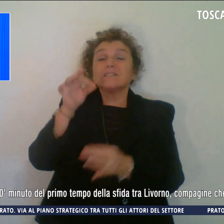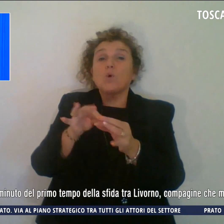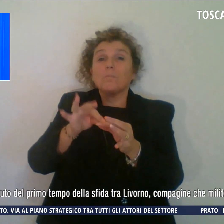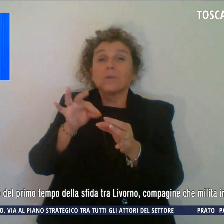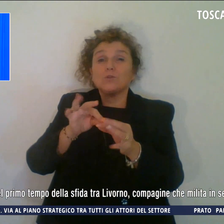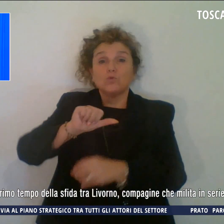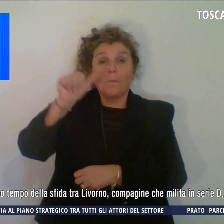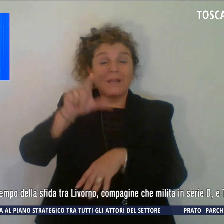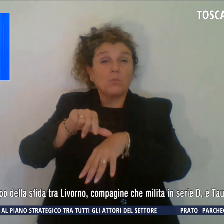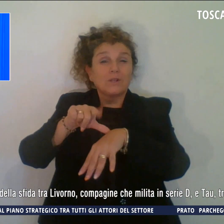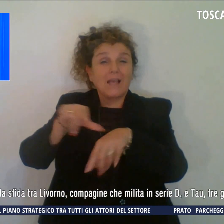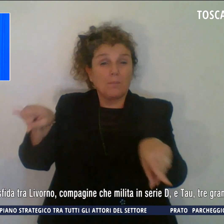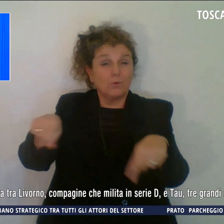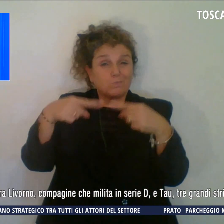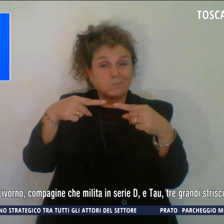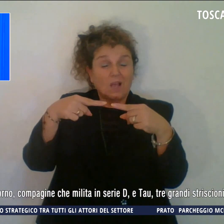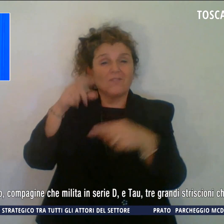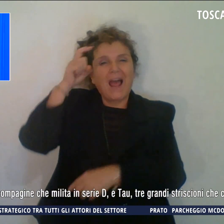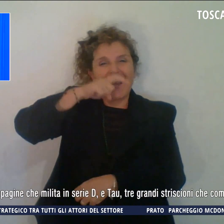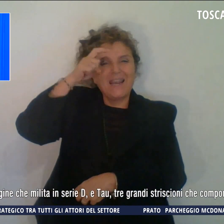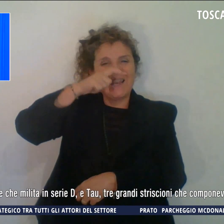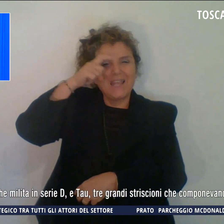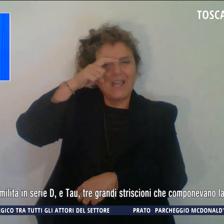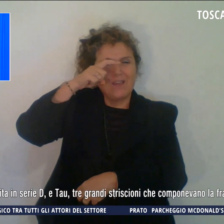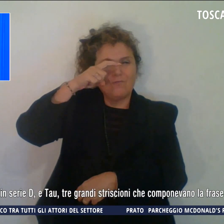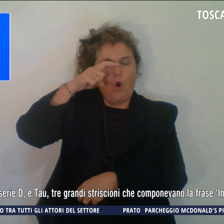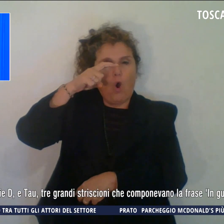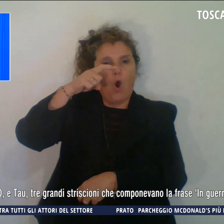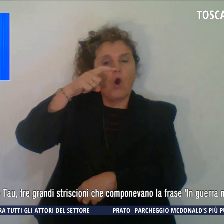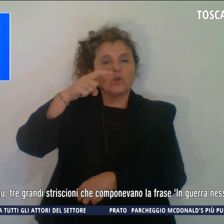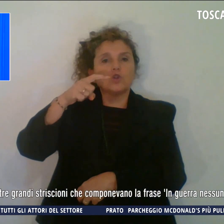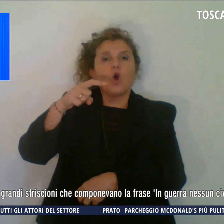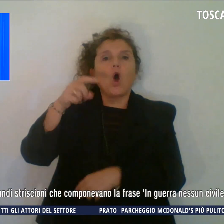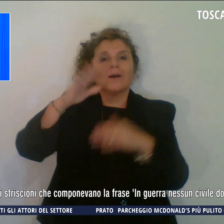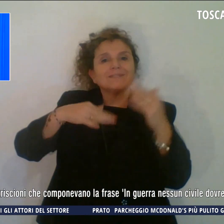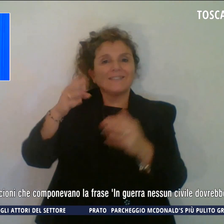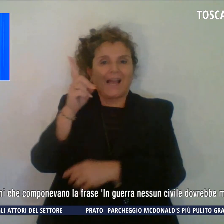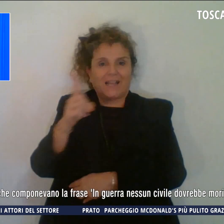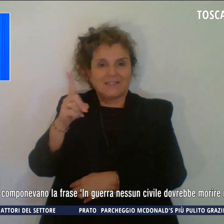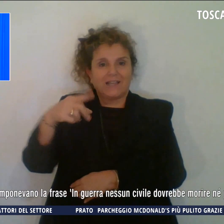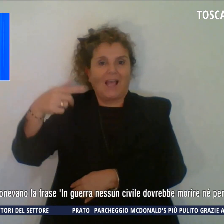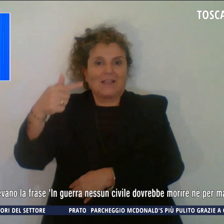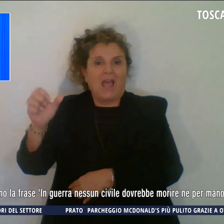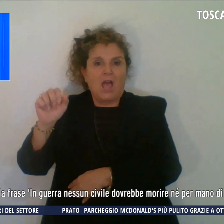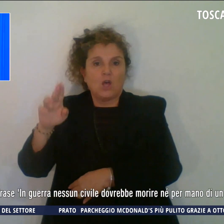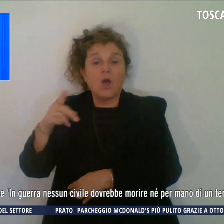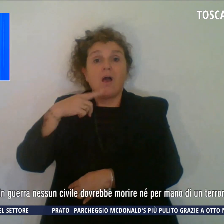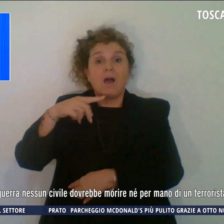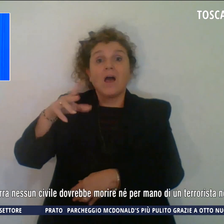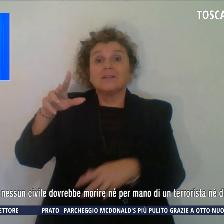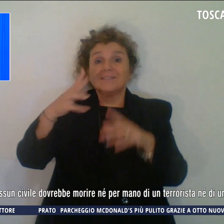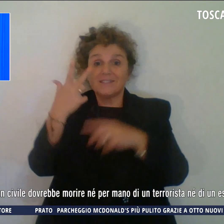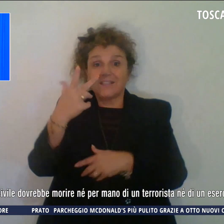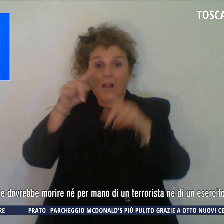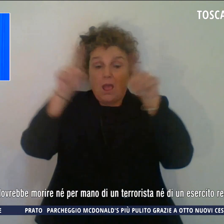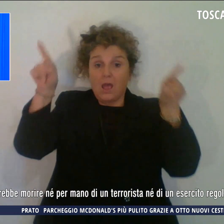sfida tra Livorno, che milita in serie D, e il Tau, tre grandi striscioni che